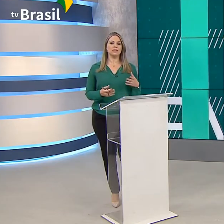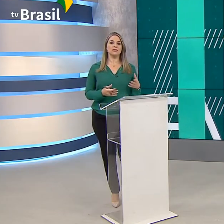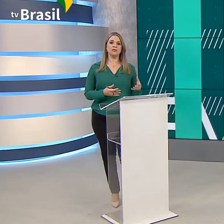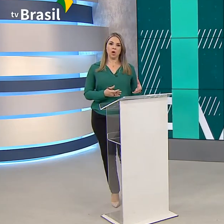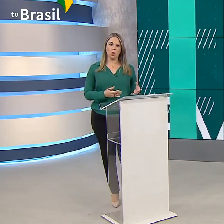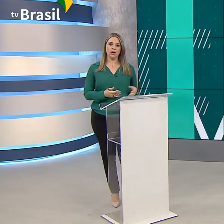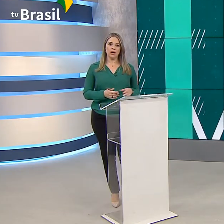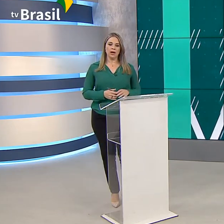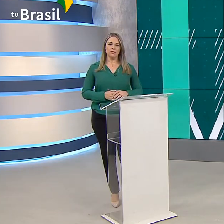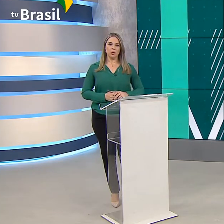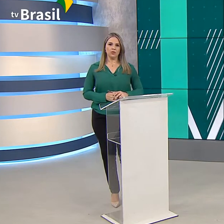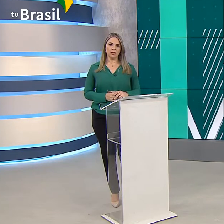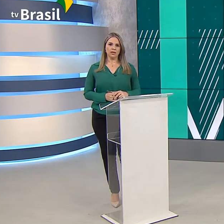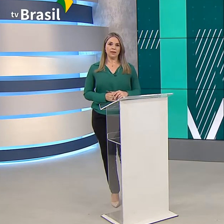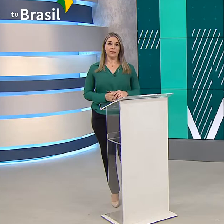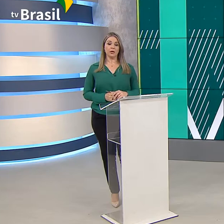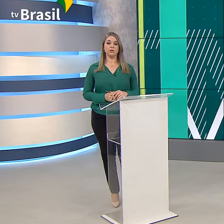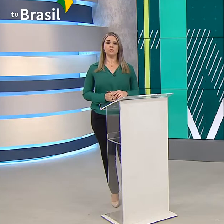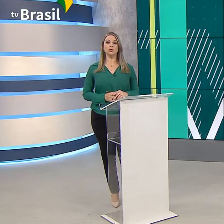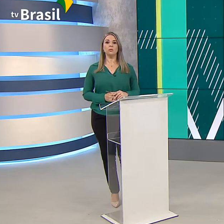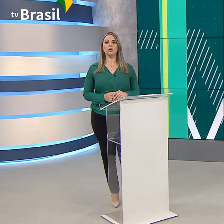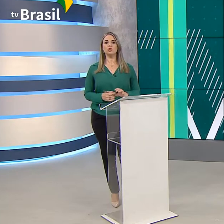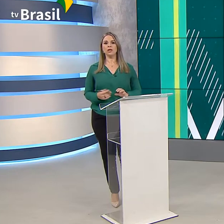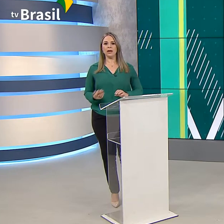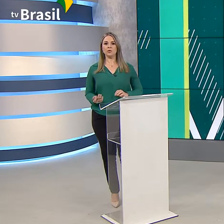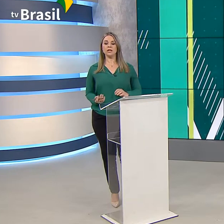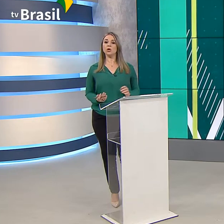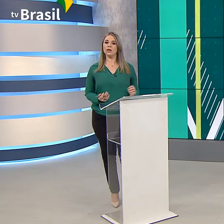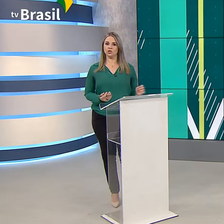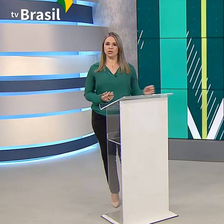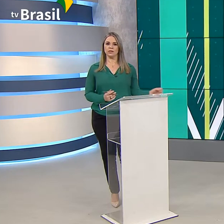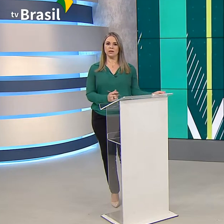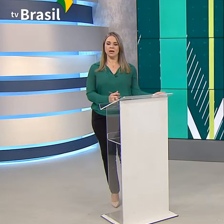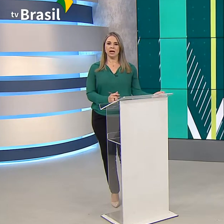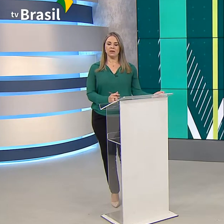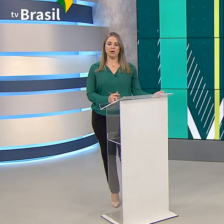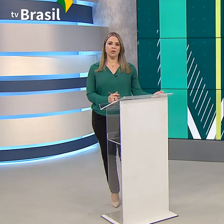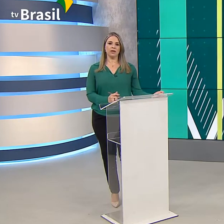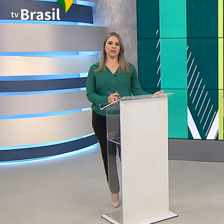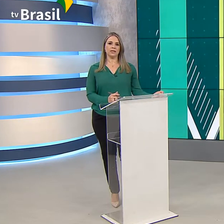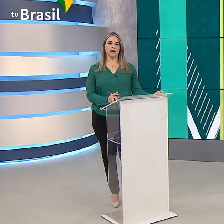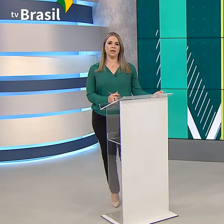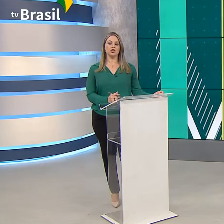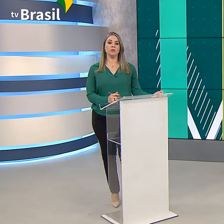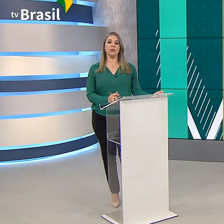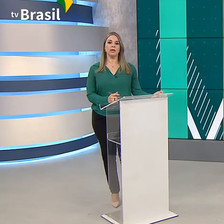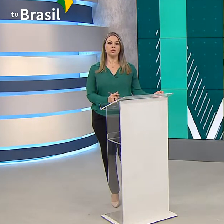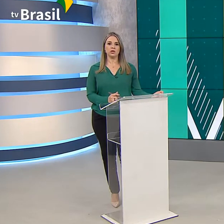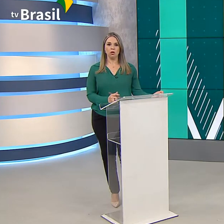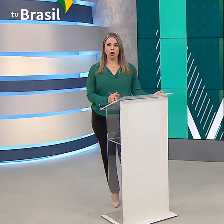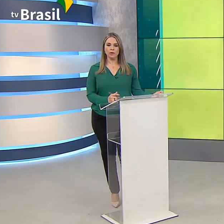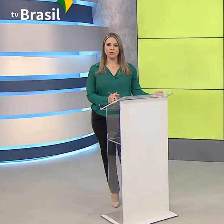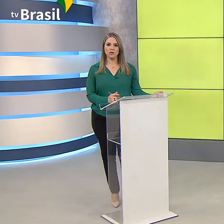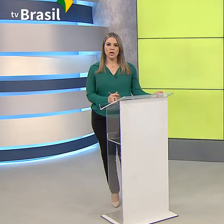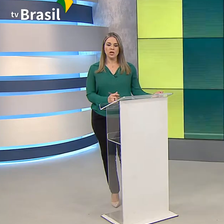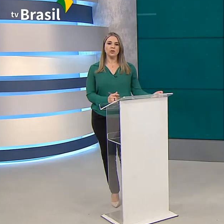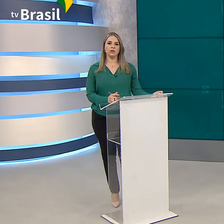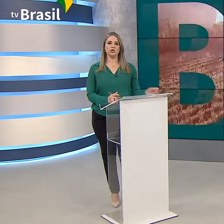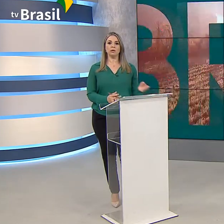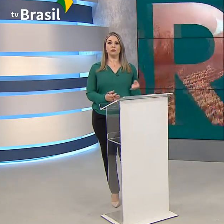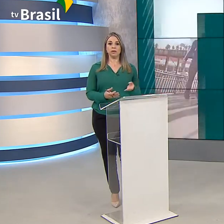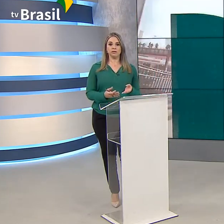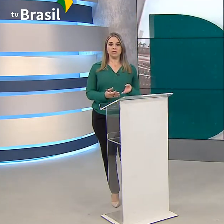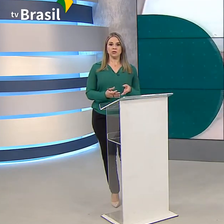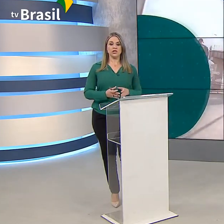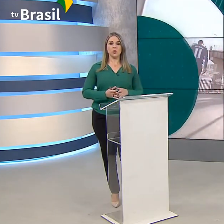visita às obras da Fiol, a ferrovia que vai ligar o futuro Porto de Ilhéus a Tocantins. A ferrovia terá cerca de 1.500 quilômetros e